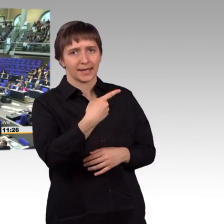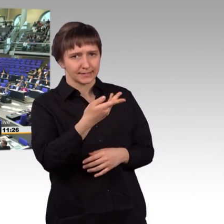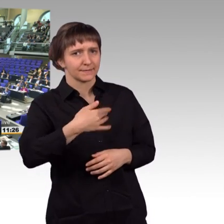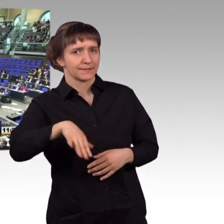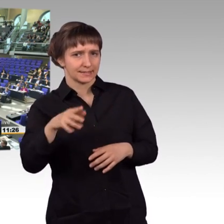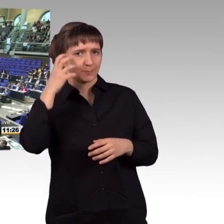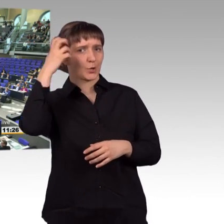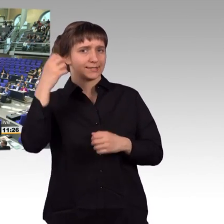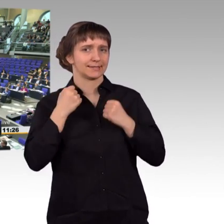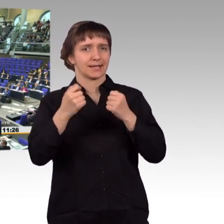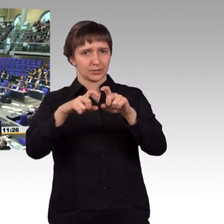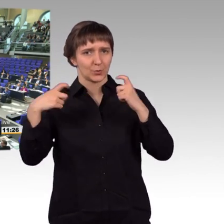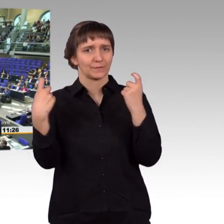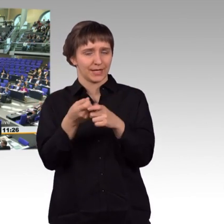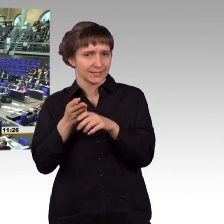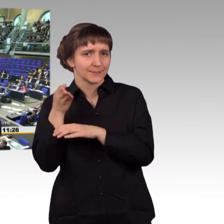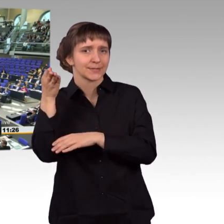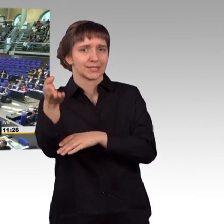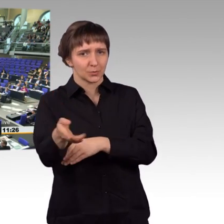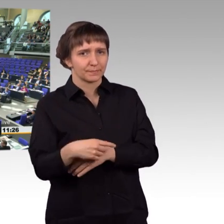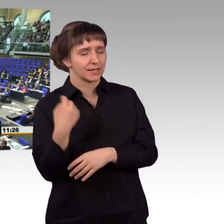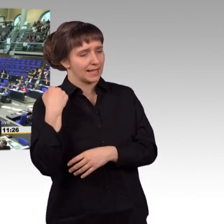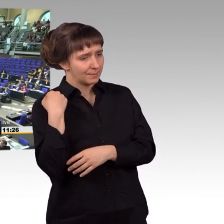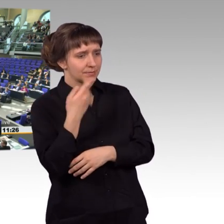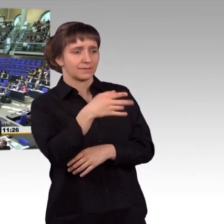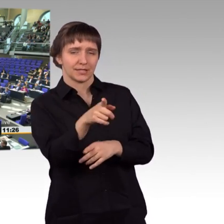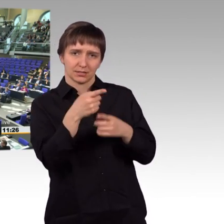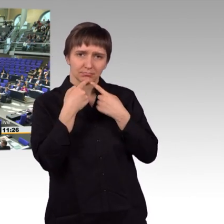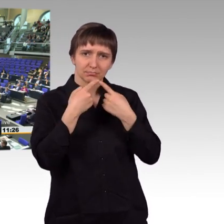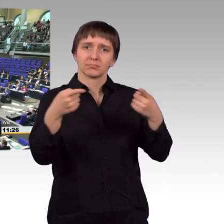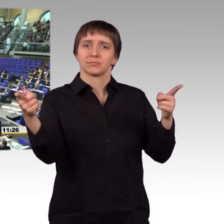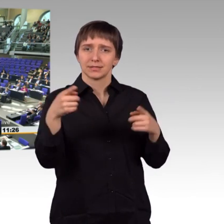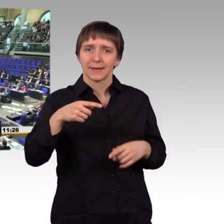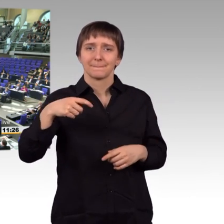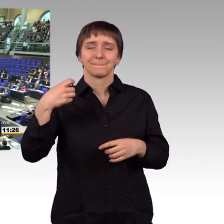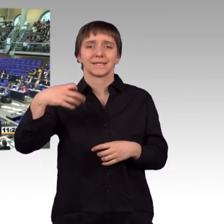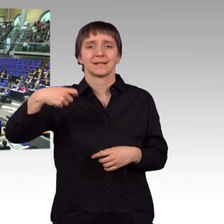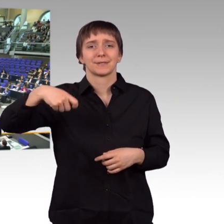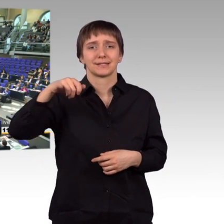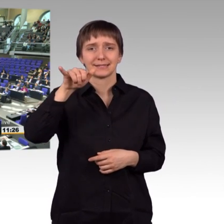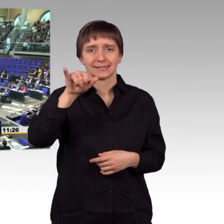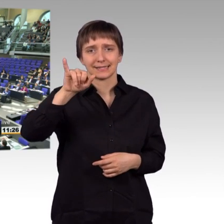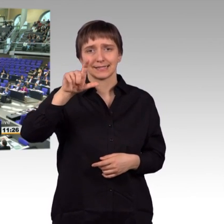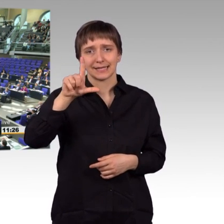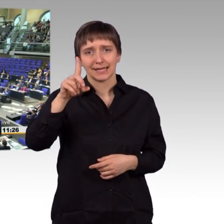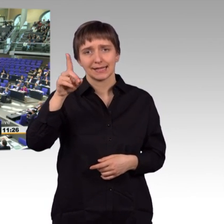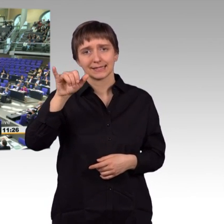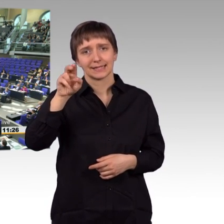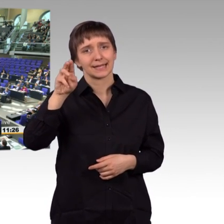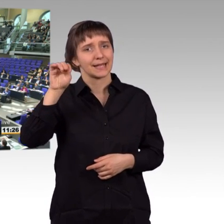gerade gewissermaßen die Aussage des Ministerpräsidenten Yildirim wiederholt, dass er sich auf das Selbsterteilungsrecht Artikel 51